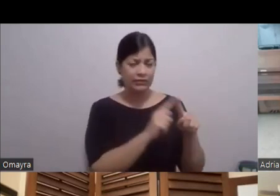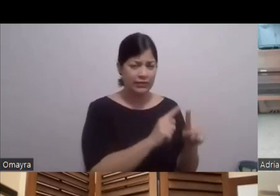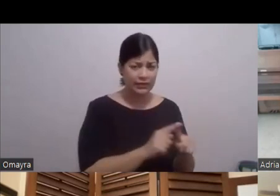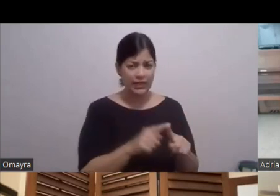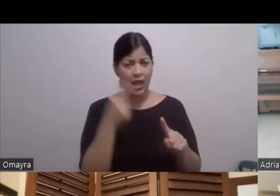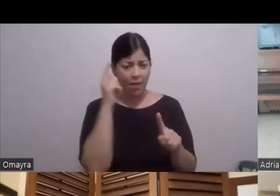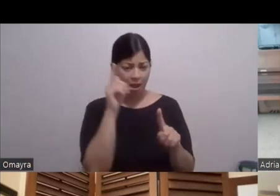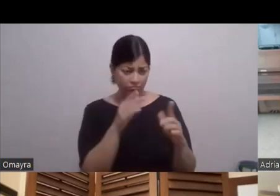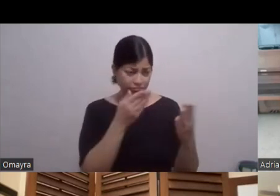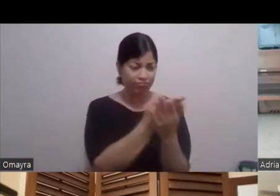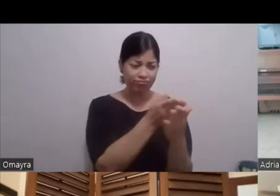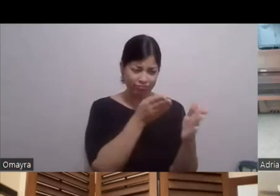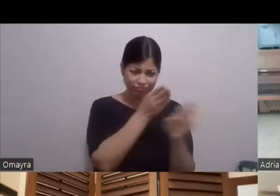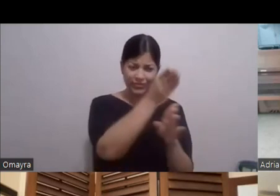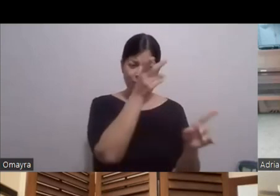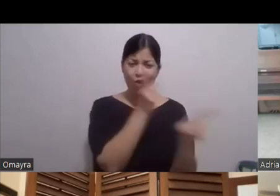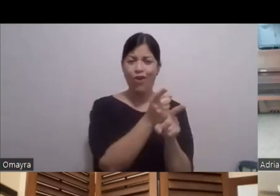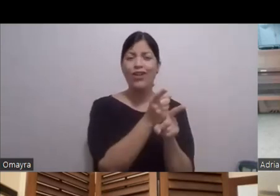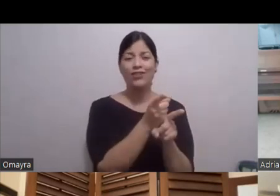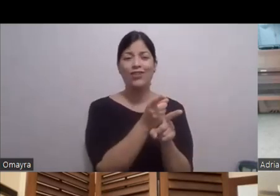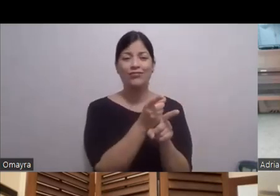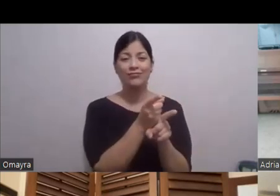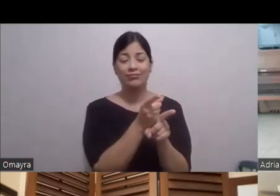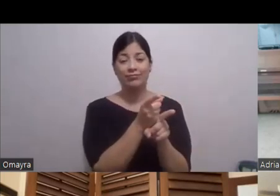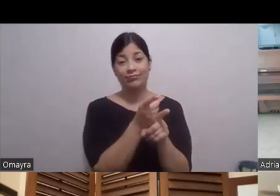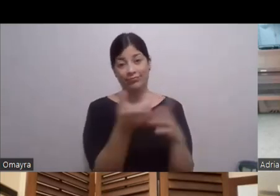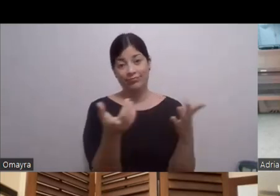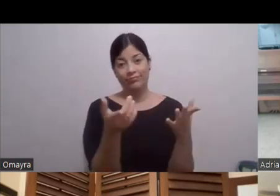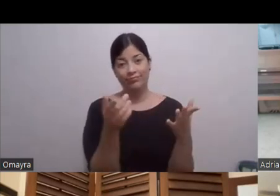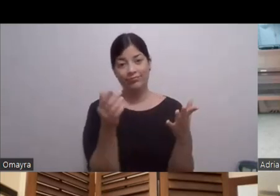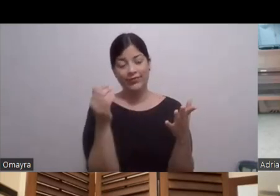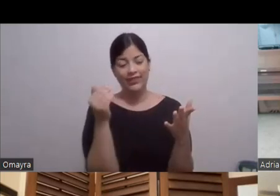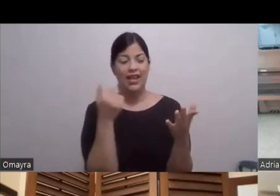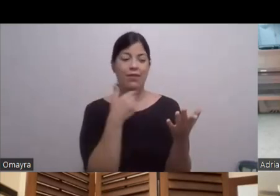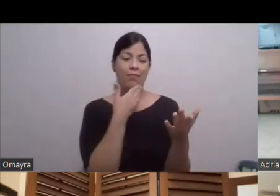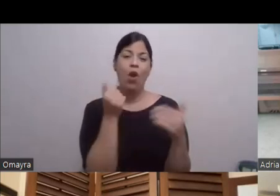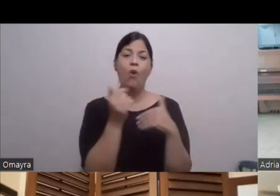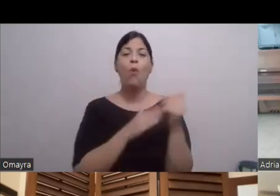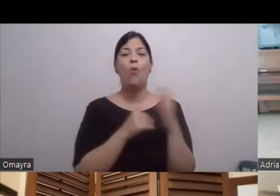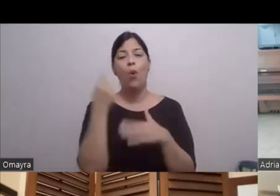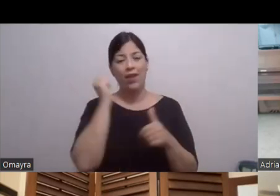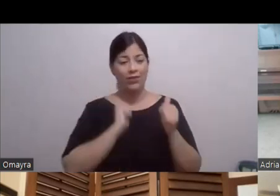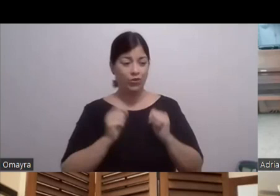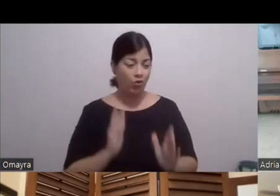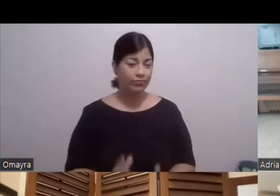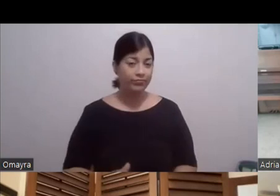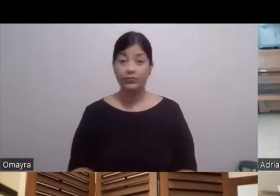correcto Que quiera el director Y al que Tú también Entiendes Que es el cómodo Para el actor No es que No tan solo eso Que en